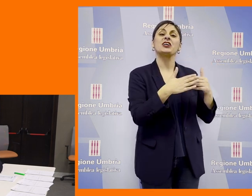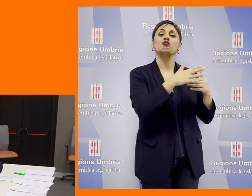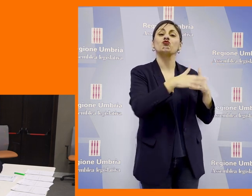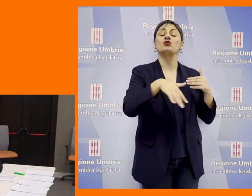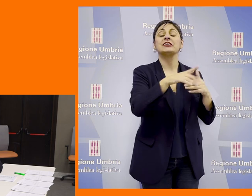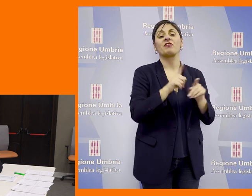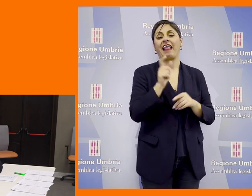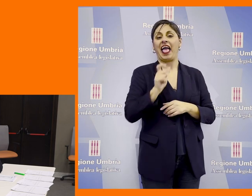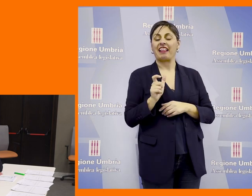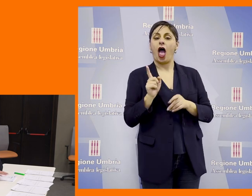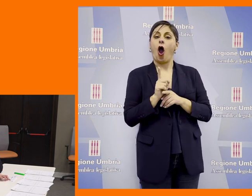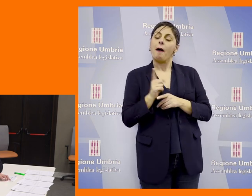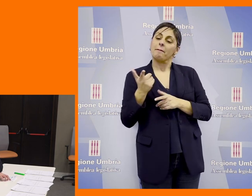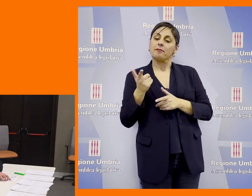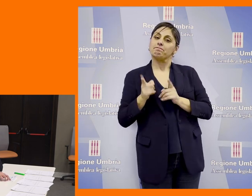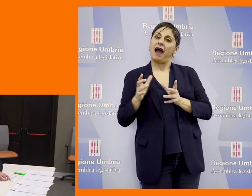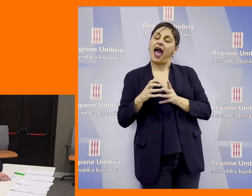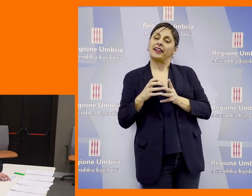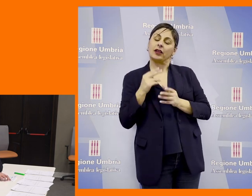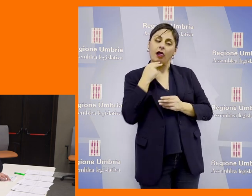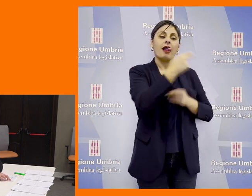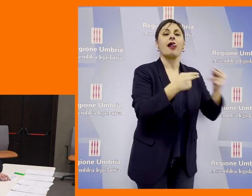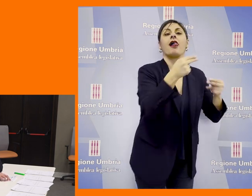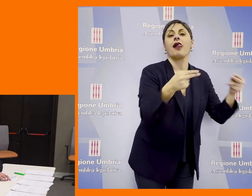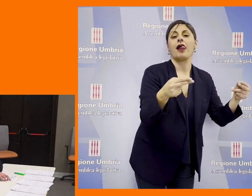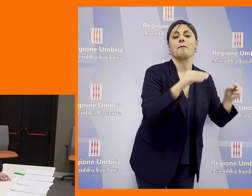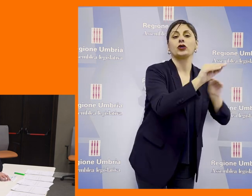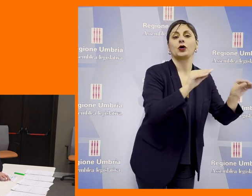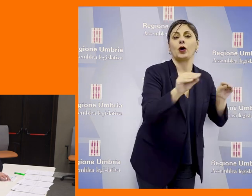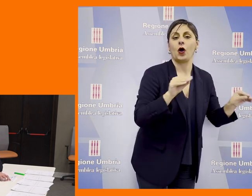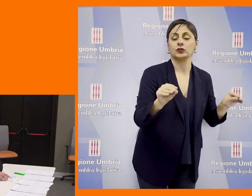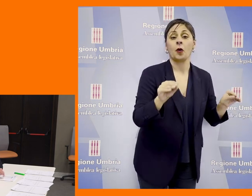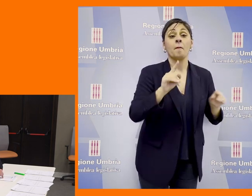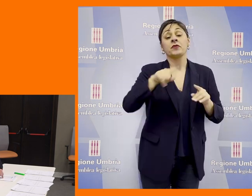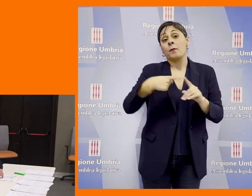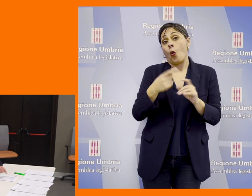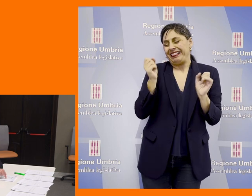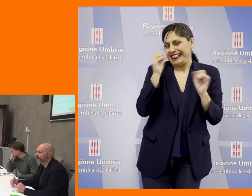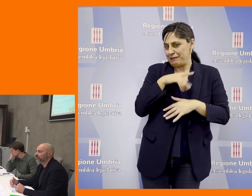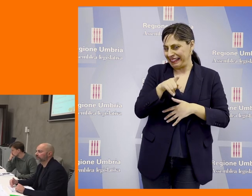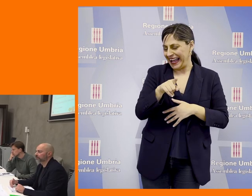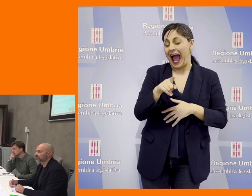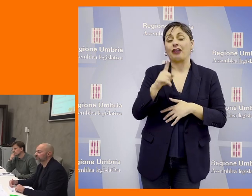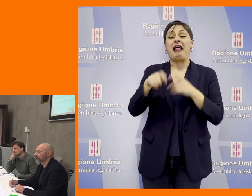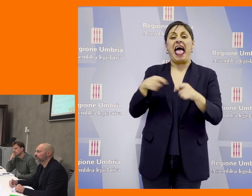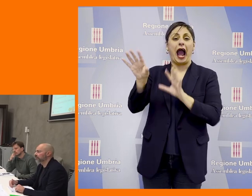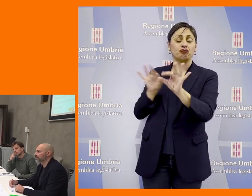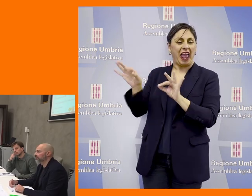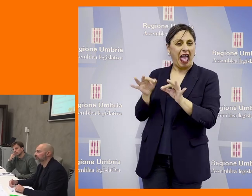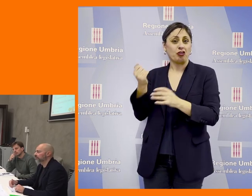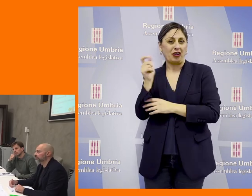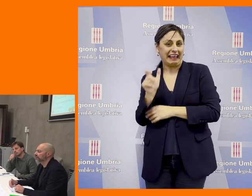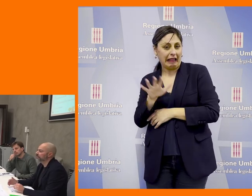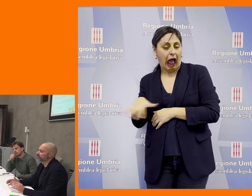a Fratelli d'Italia e quindi su indicazione di Fratelli d'Italia poi dimenticò di nominare tutte le persone che invece aveva